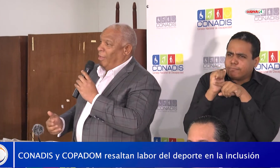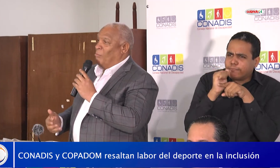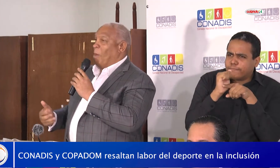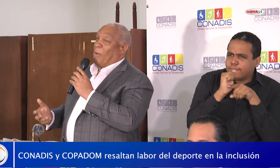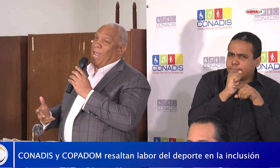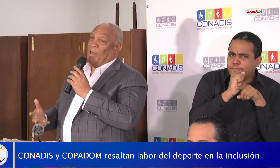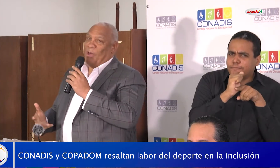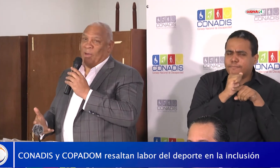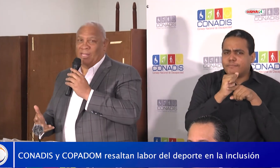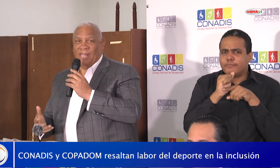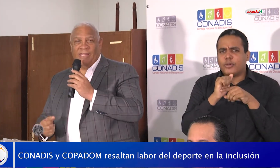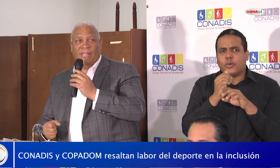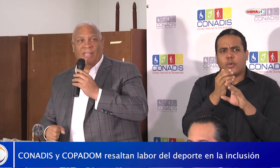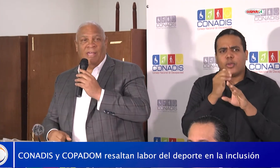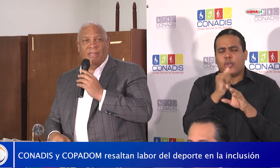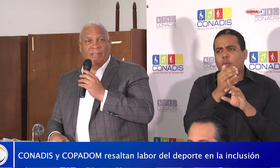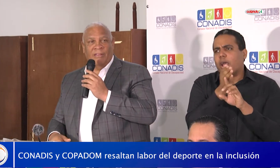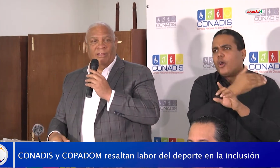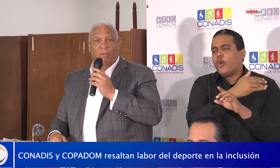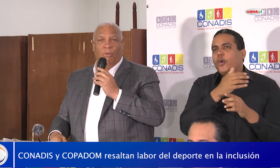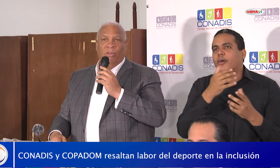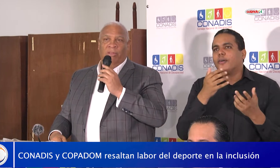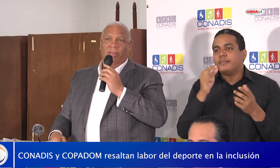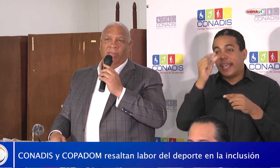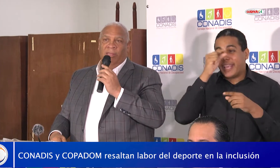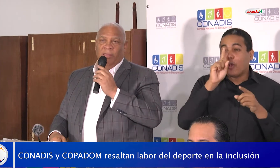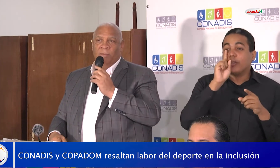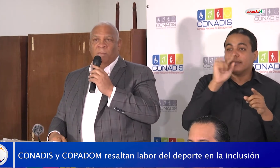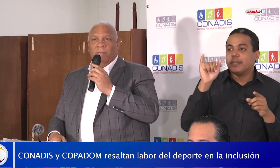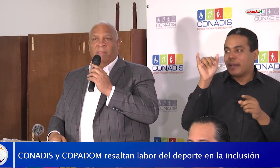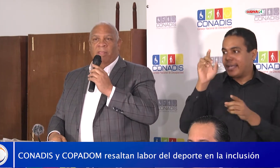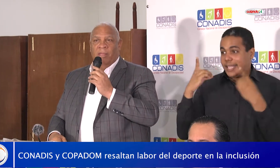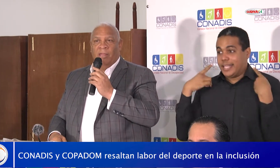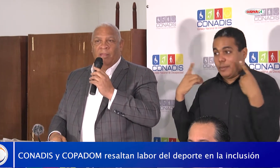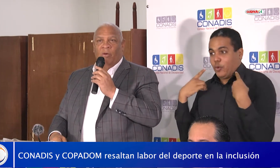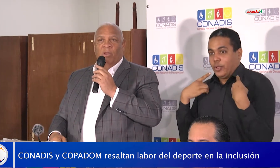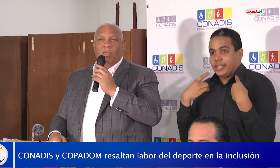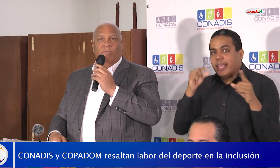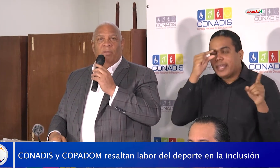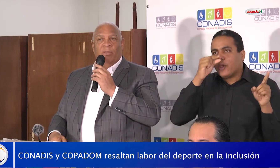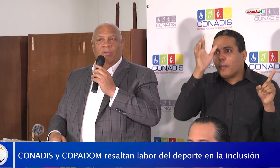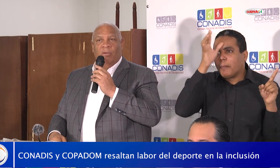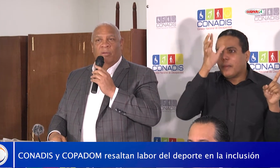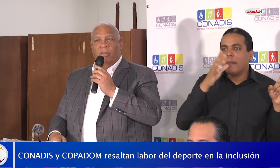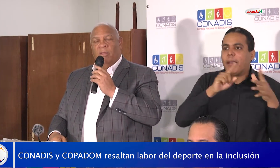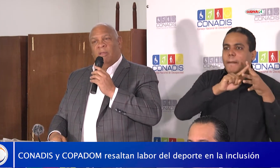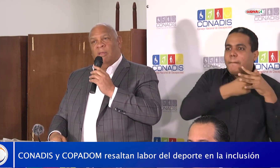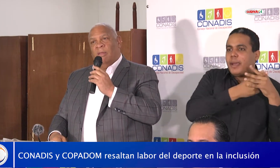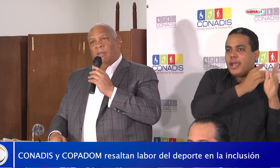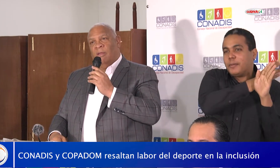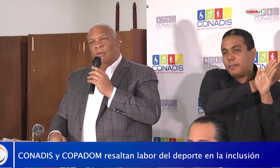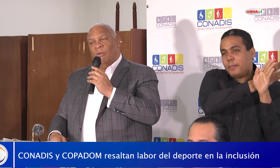el papá y la mamá, si así se quiere, del deporte olímpico